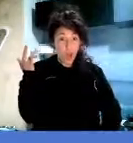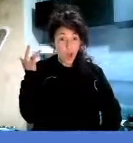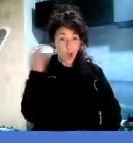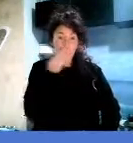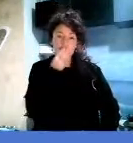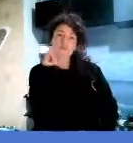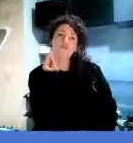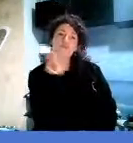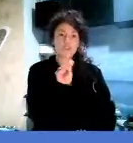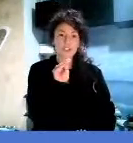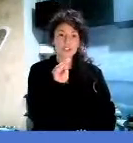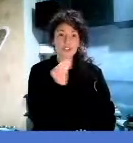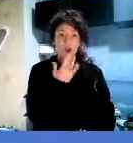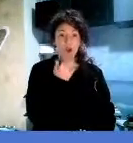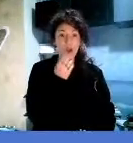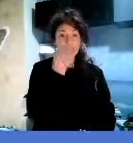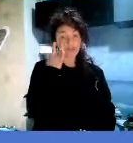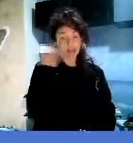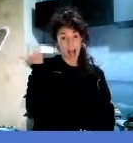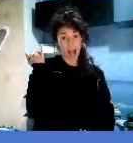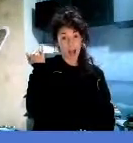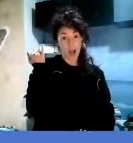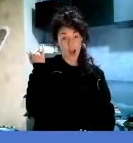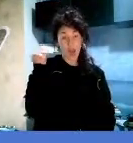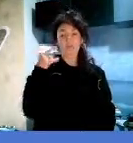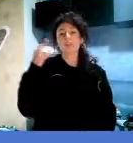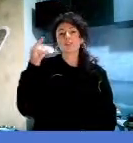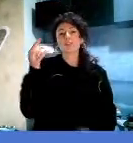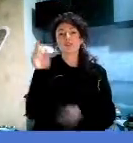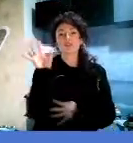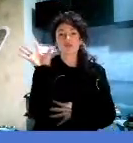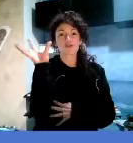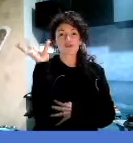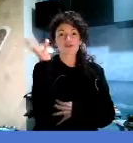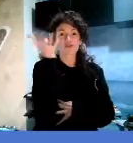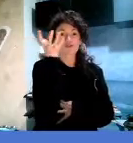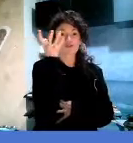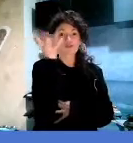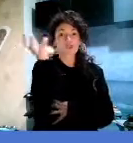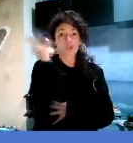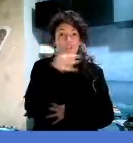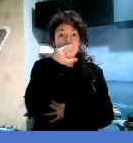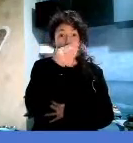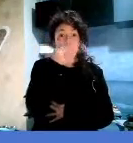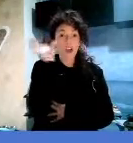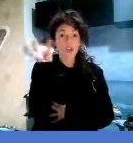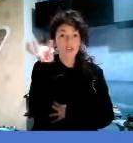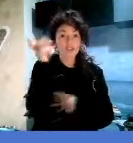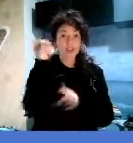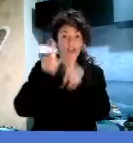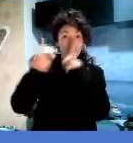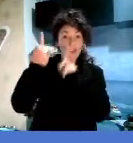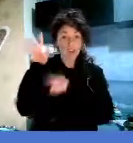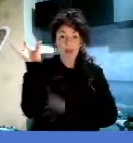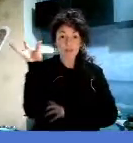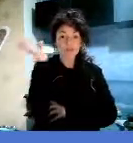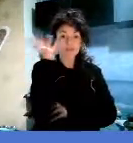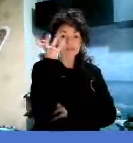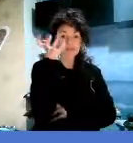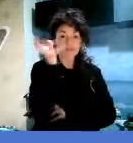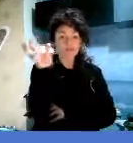idee. Perché le buone idee sono gialle, vero? Ma nonostante i baci siano dolci come il miele,